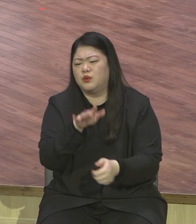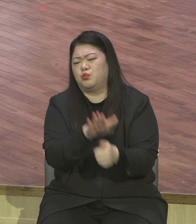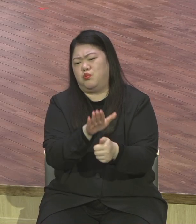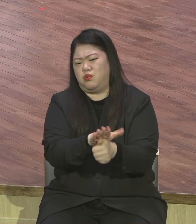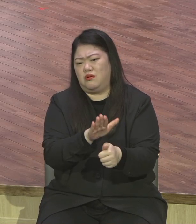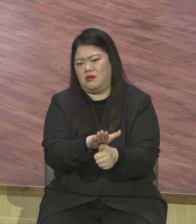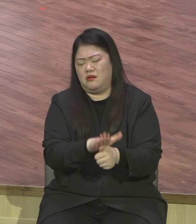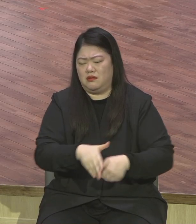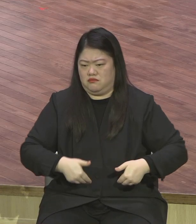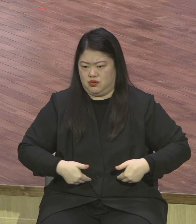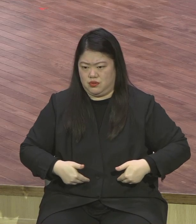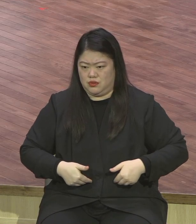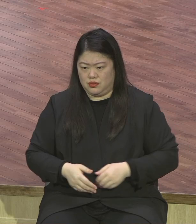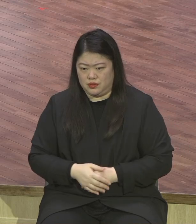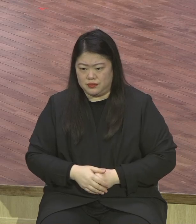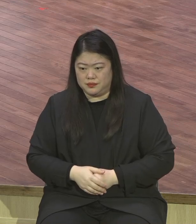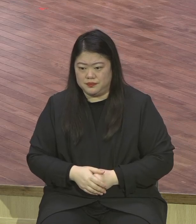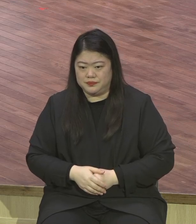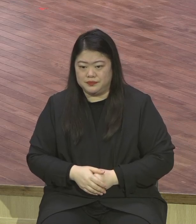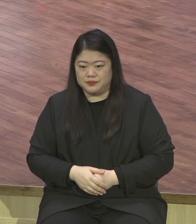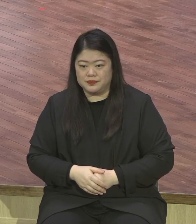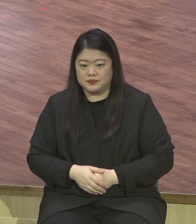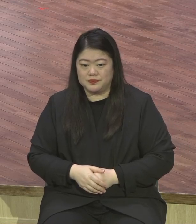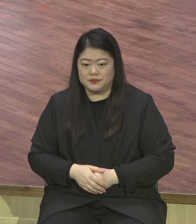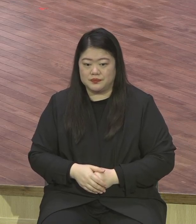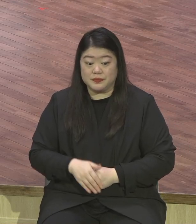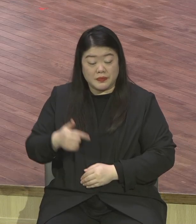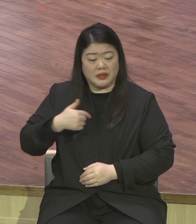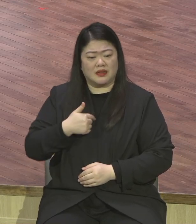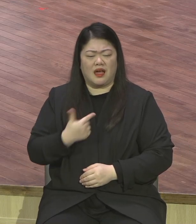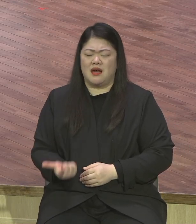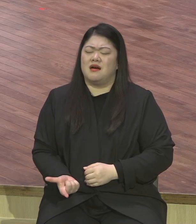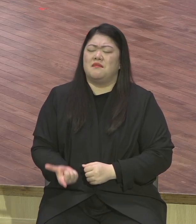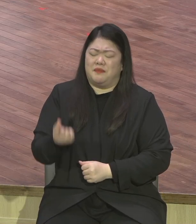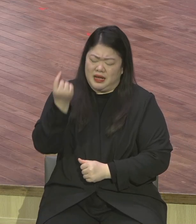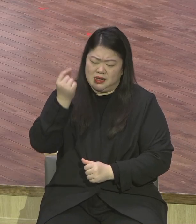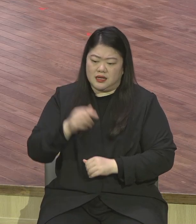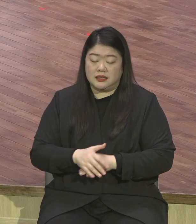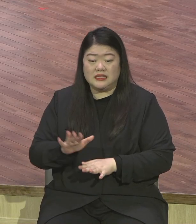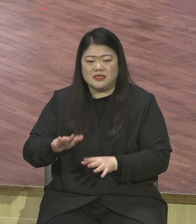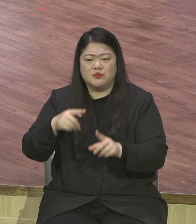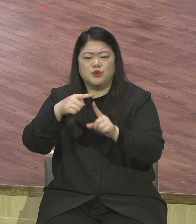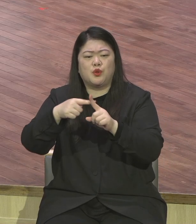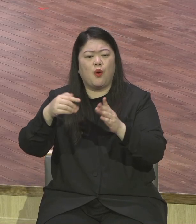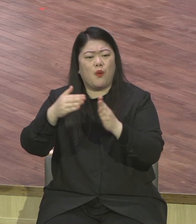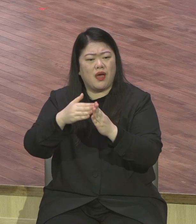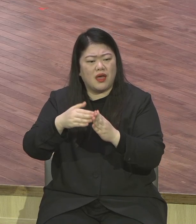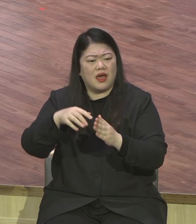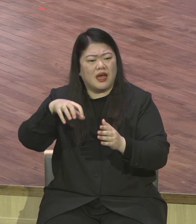저는요 빨리 헌담 끝나면 좋겠어요 이 돈소리 나면 초신자들 오면요